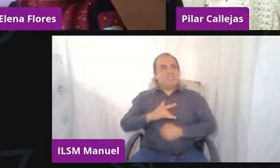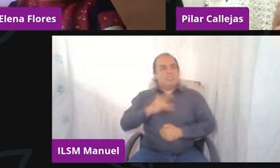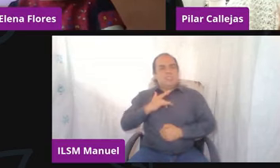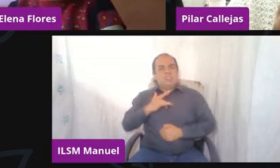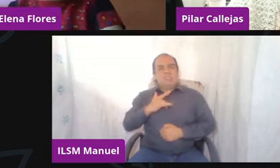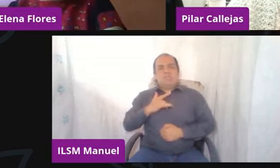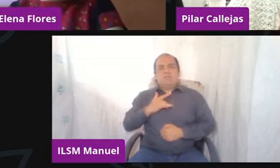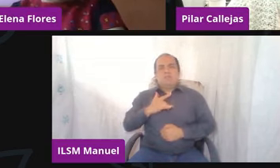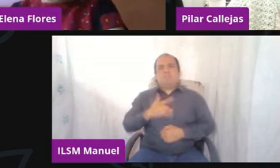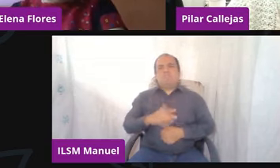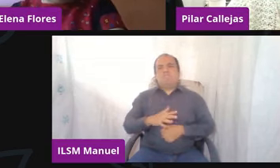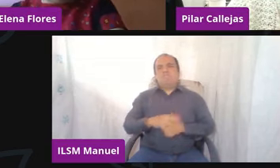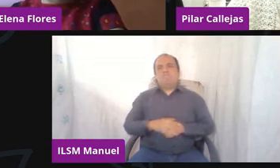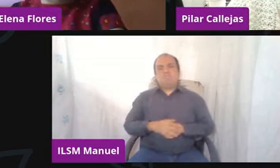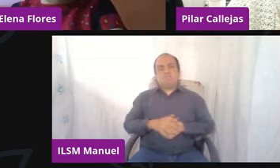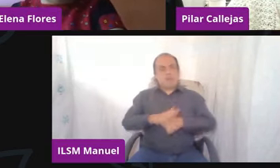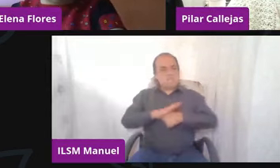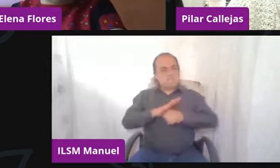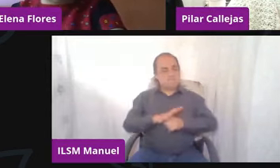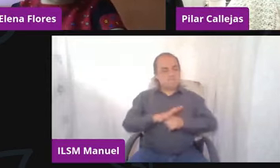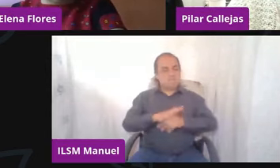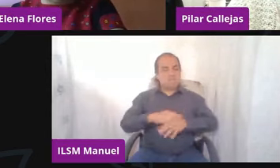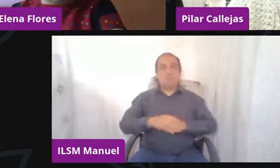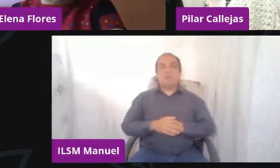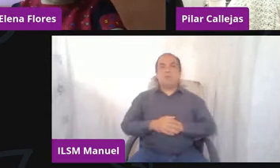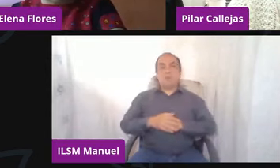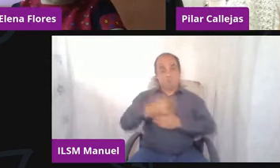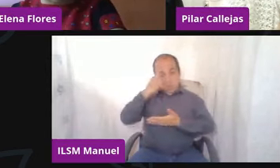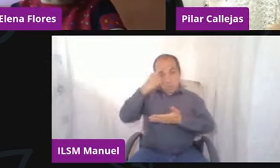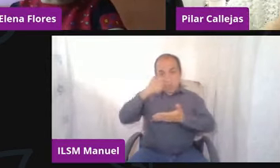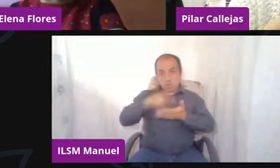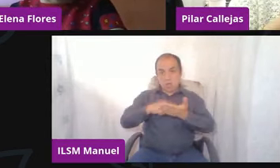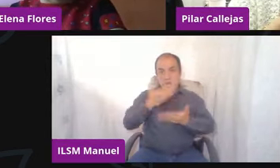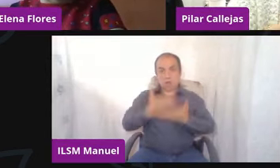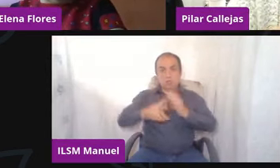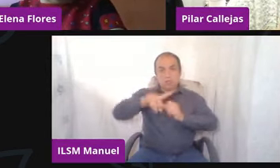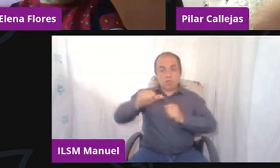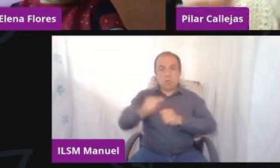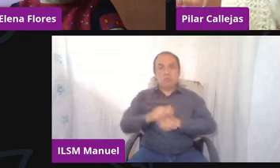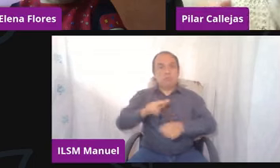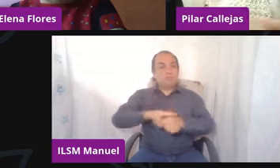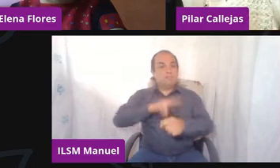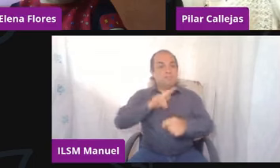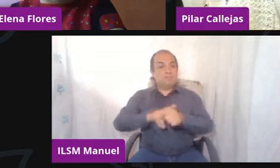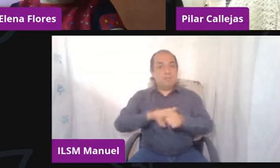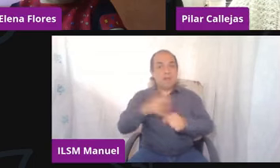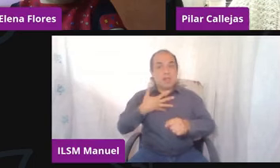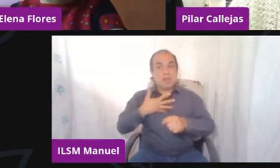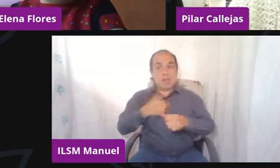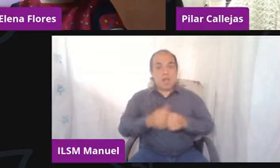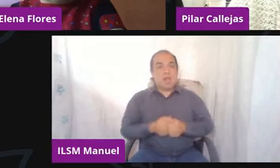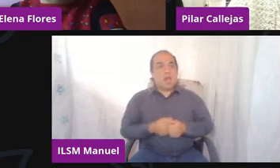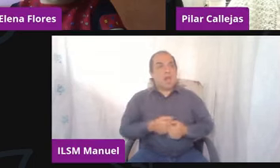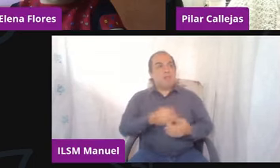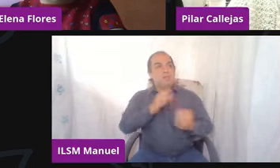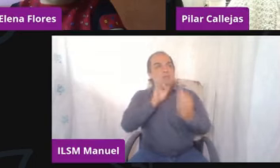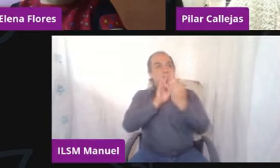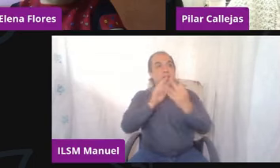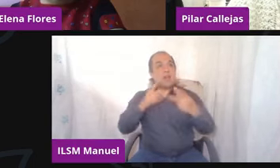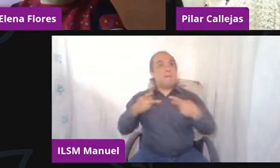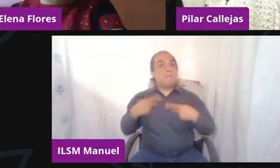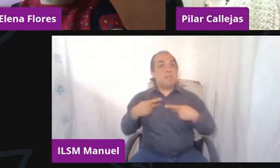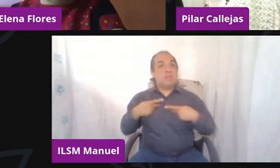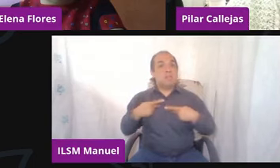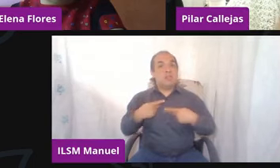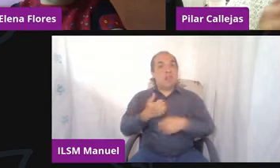Y sí, yo creo que esto ya después de que se normalice, pues se van a enfrentar con todos los chavos que estuvieron encerrados. Sí. ¿No?